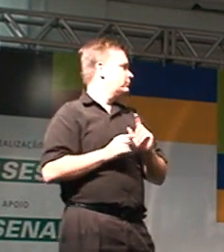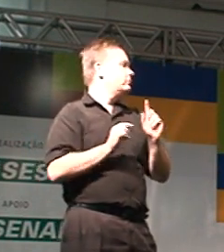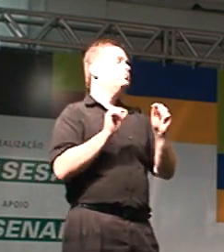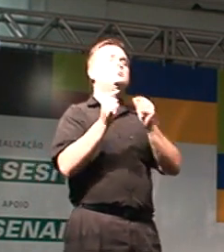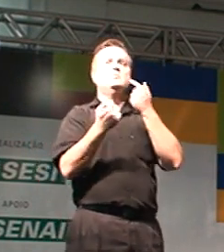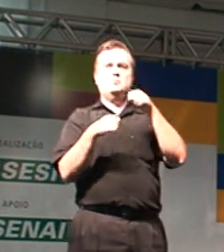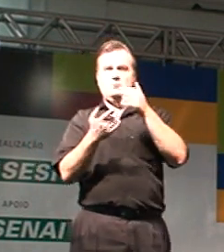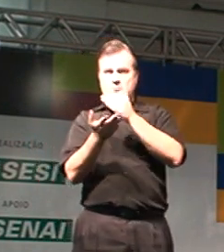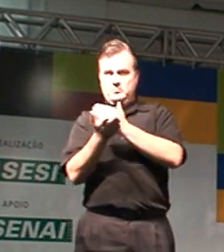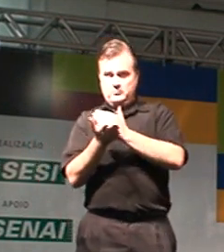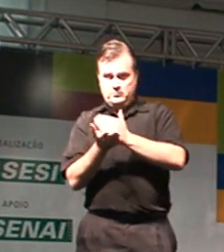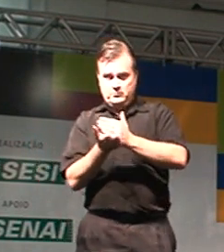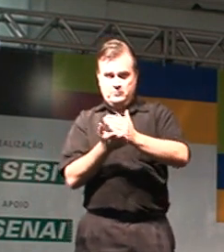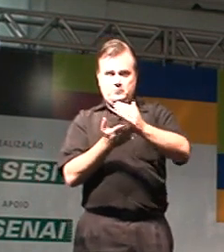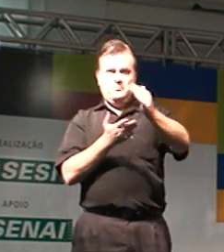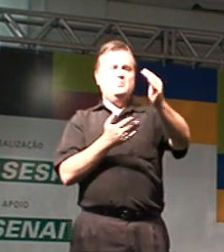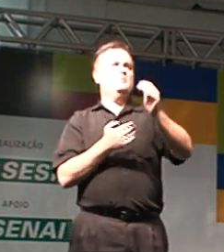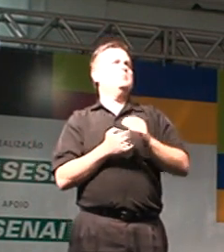começar